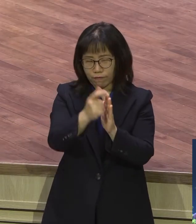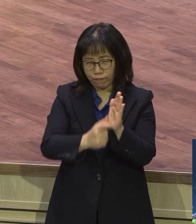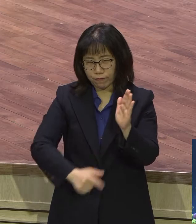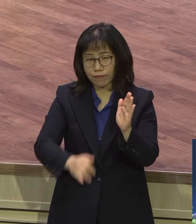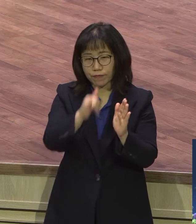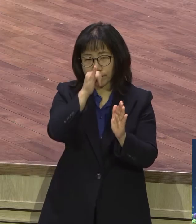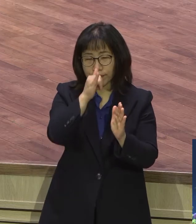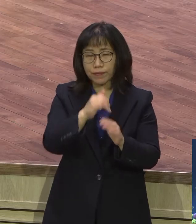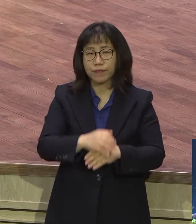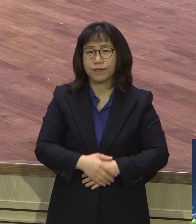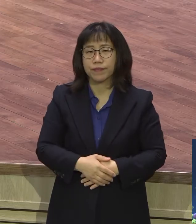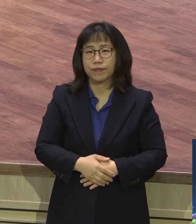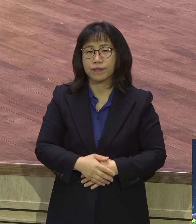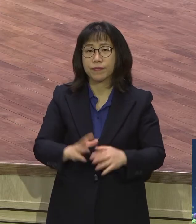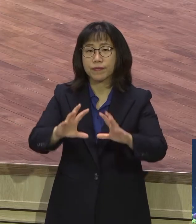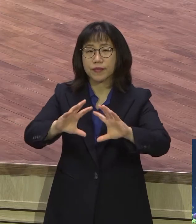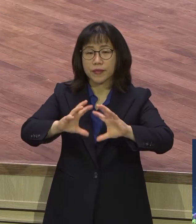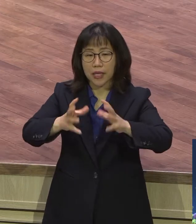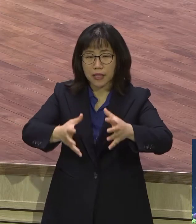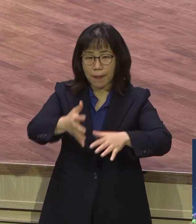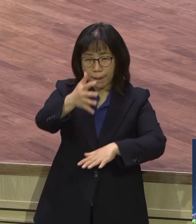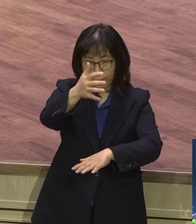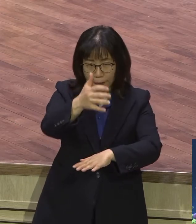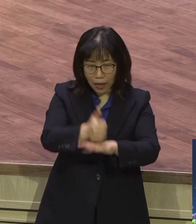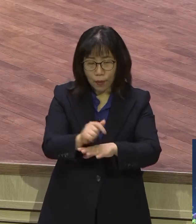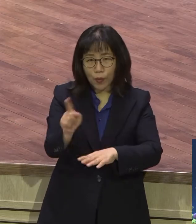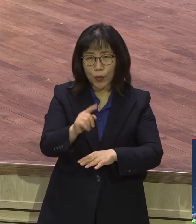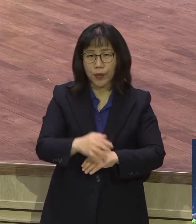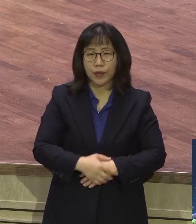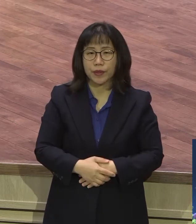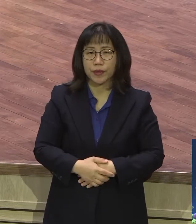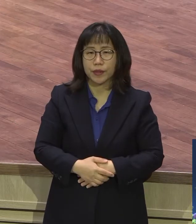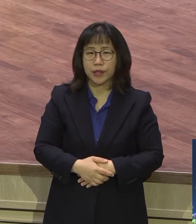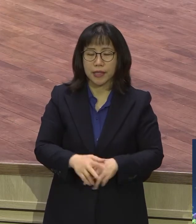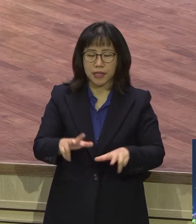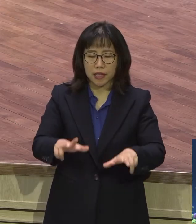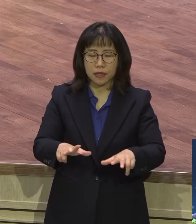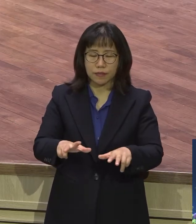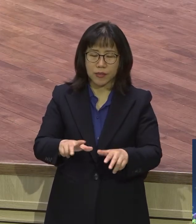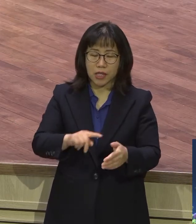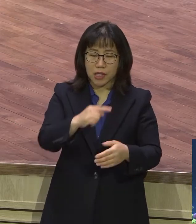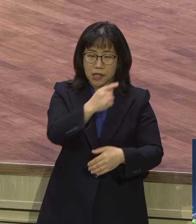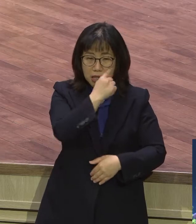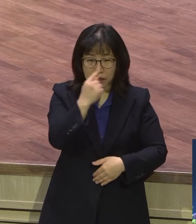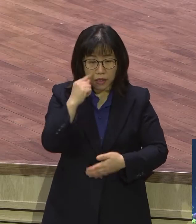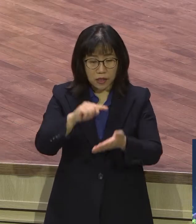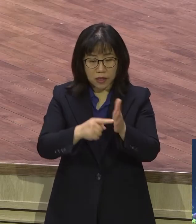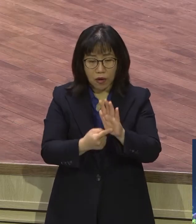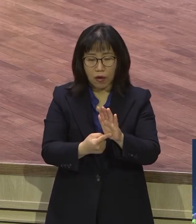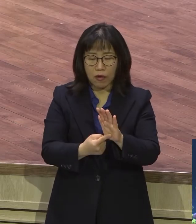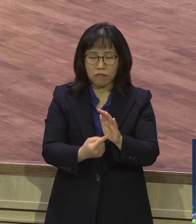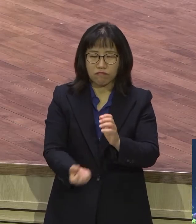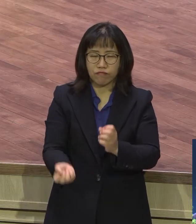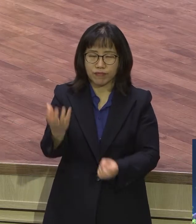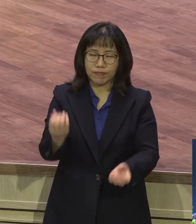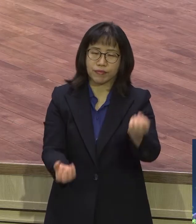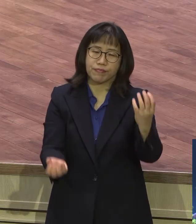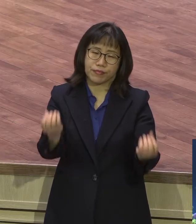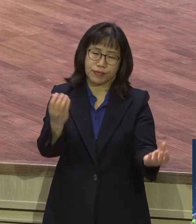말세 지말의 증거들이 지금 지구촌에 일어나고 있는데 가장 큰 증거입니다. 이것이 지금 그러니까